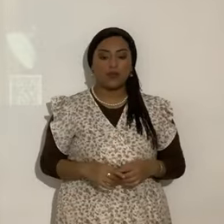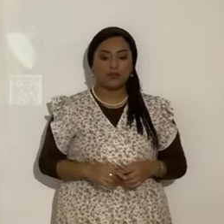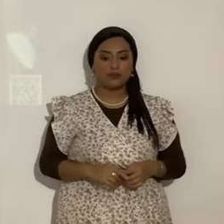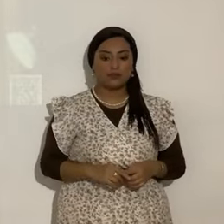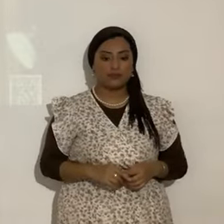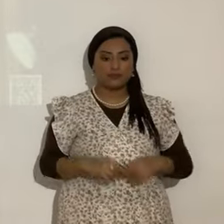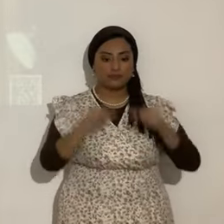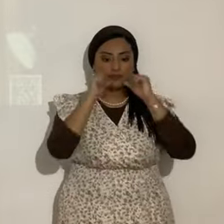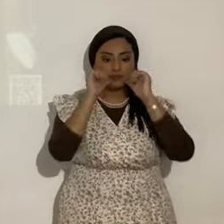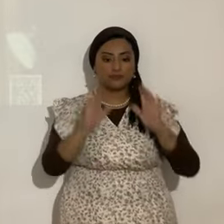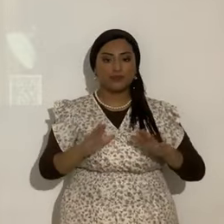Bendito es el Abacadosh.